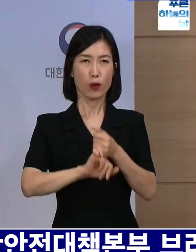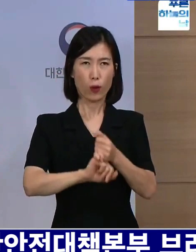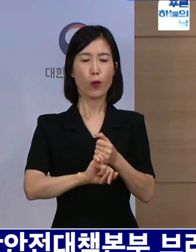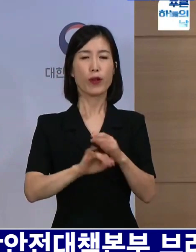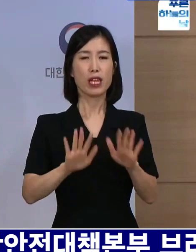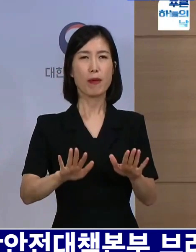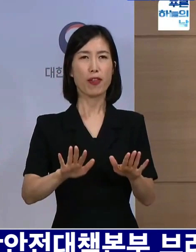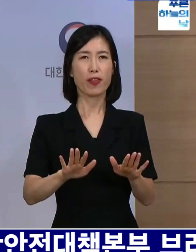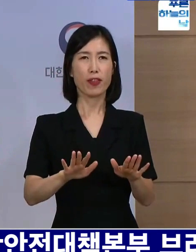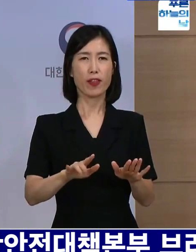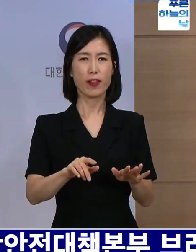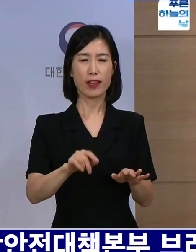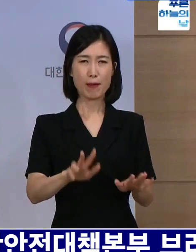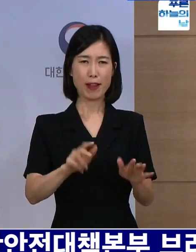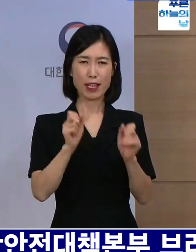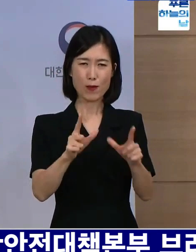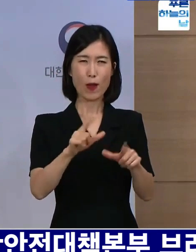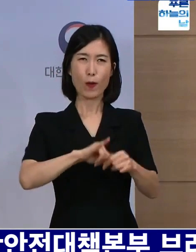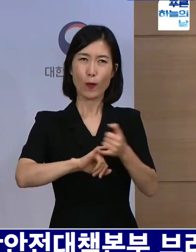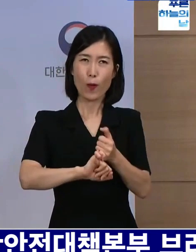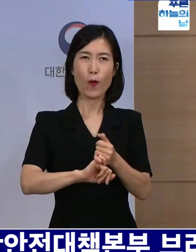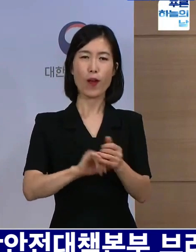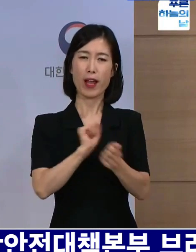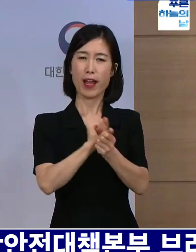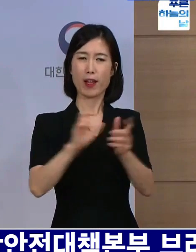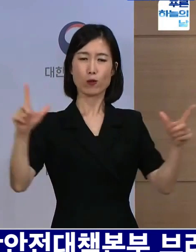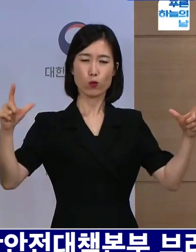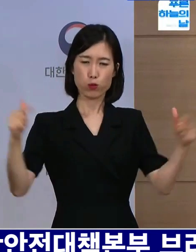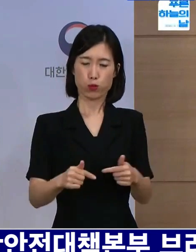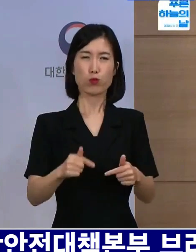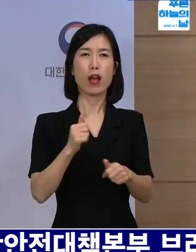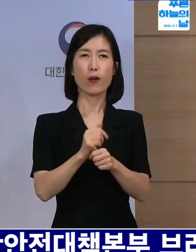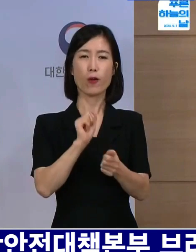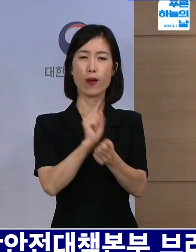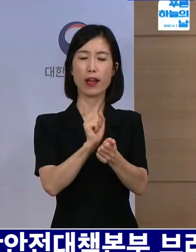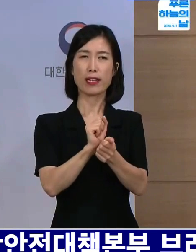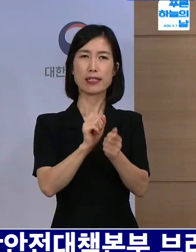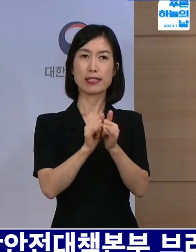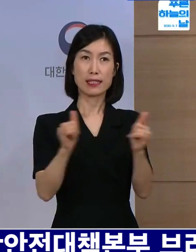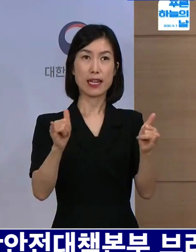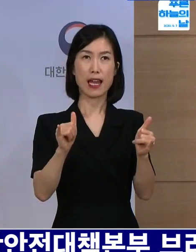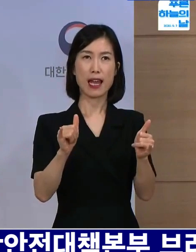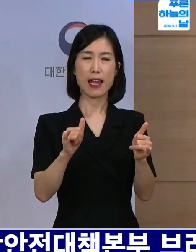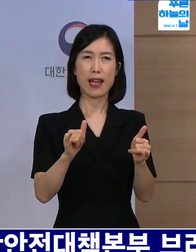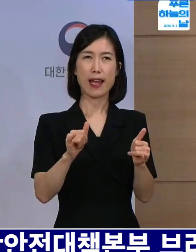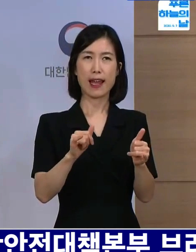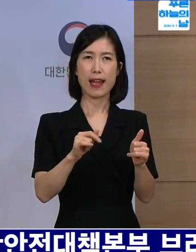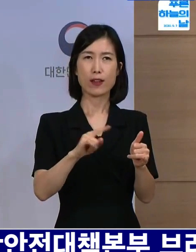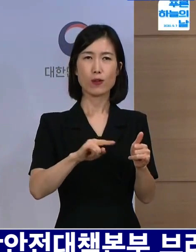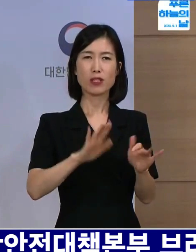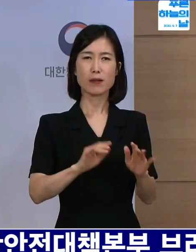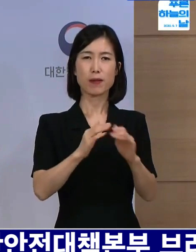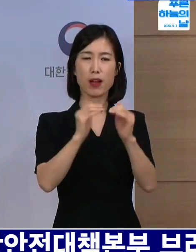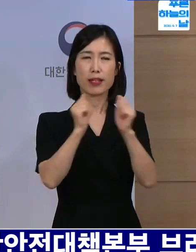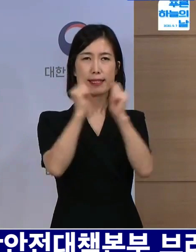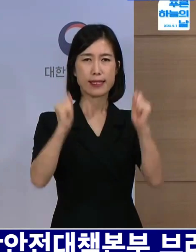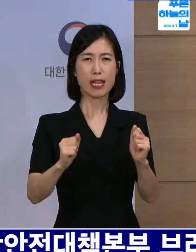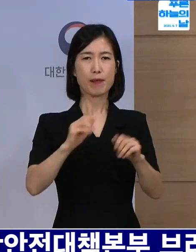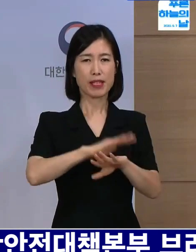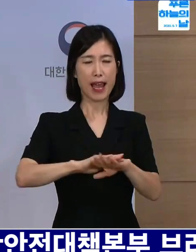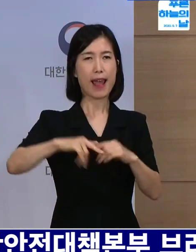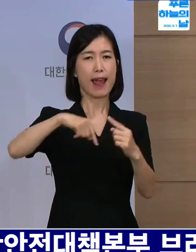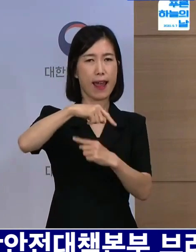이번 기회에 확실하게 좀 감염 전파를 줄이고 확진자의 발생을 저희가 감당 가능한 수준에서